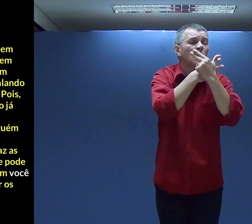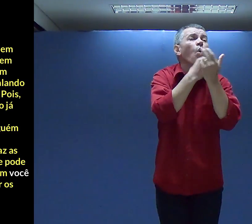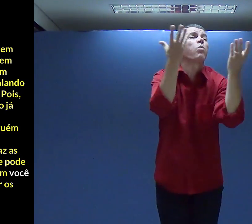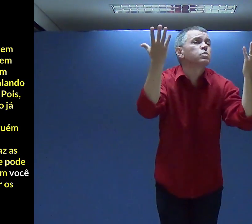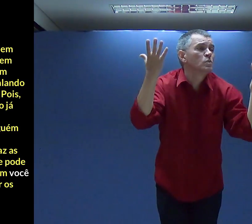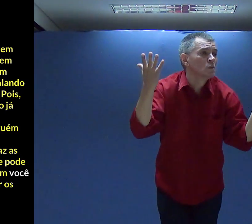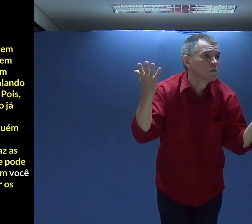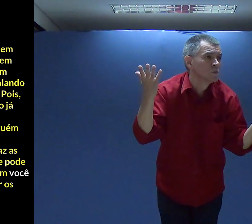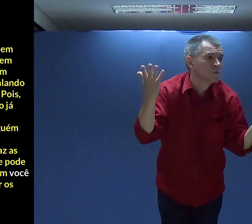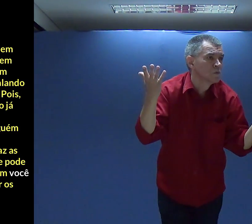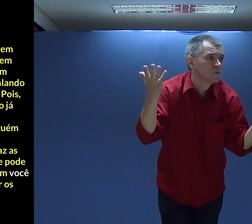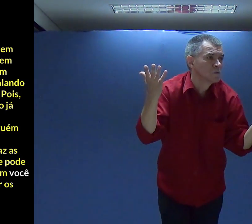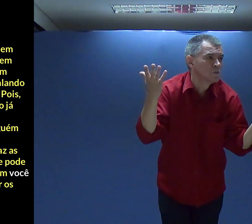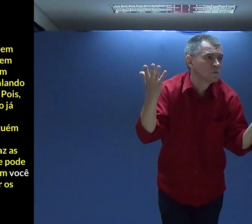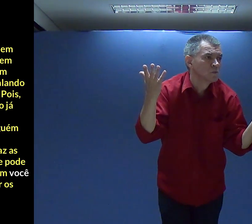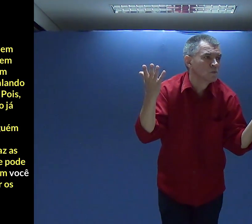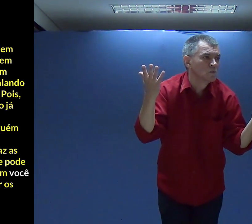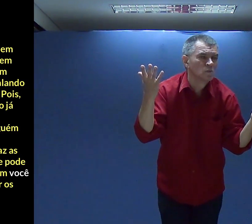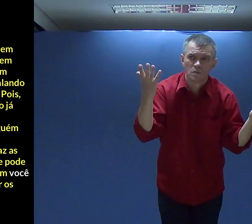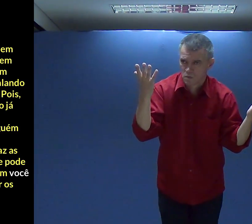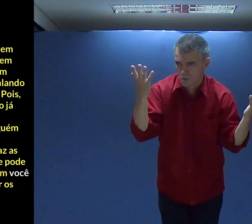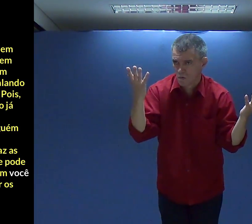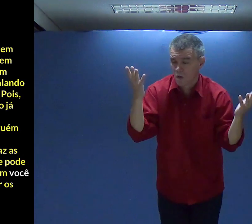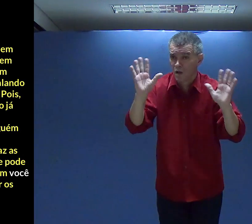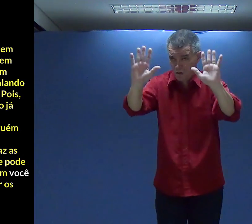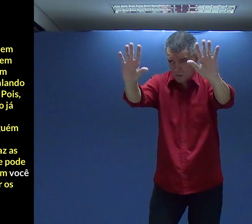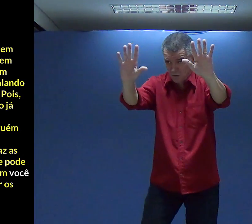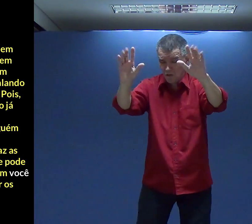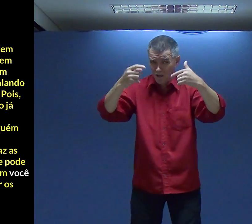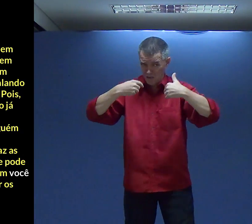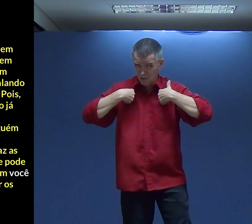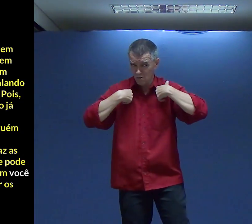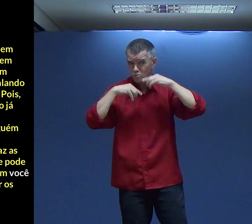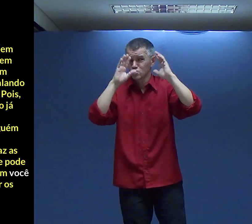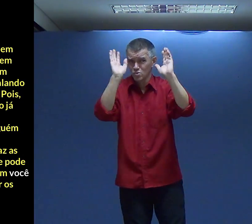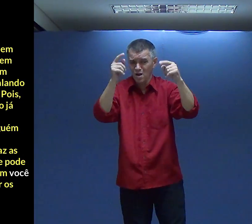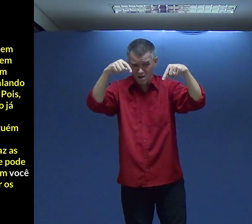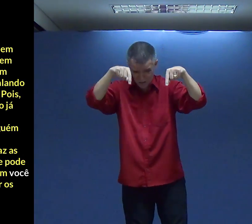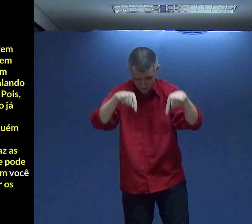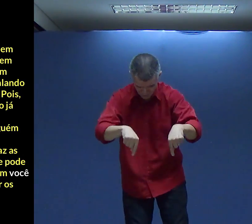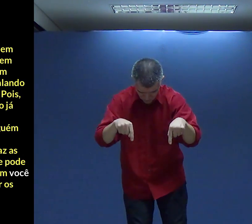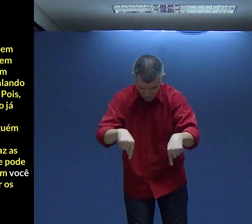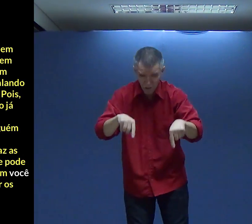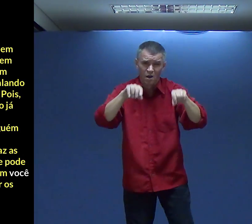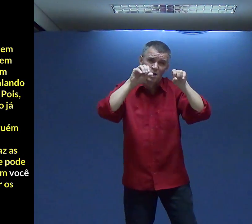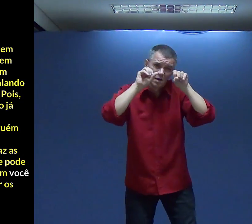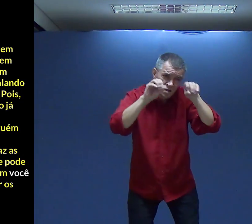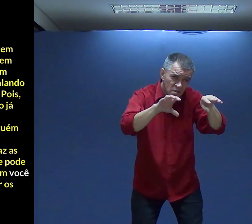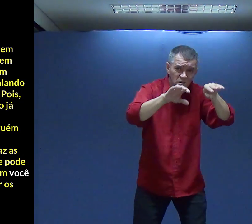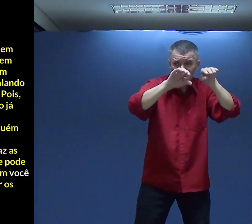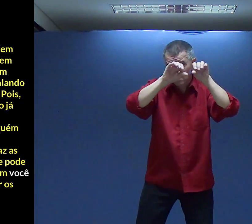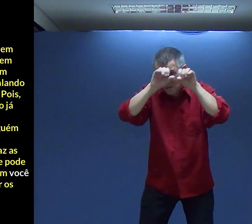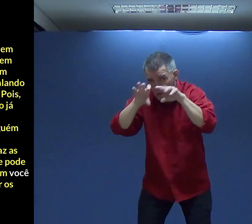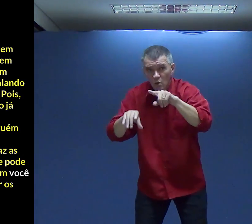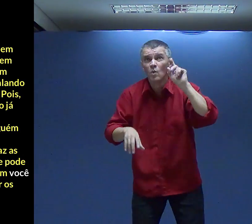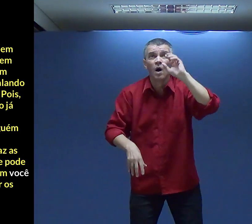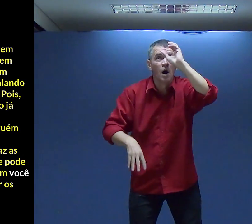mentira Como algo Tério Chota Eu aqui Para ter me